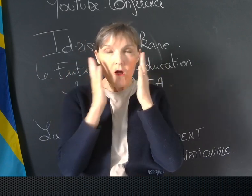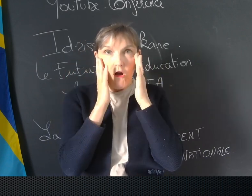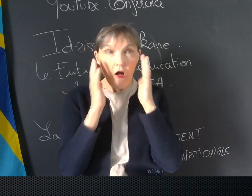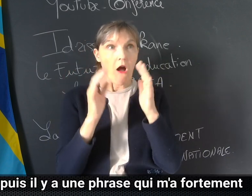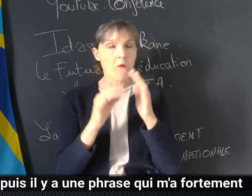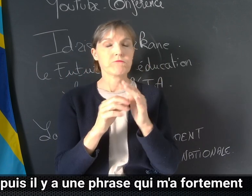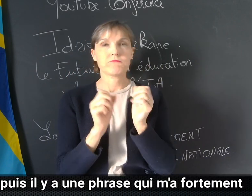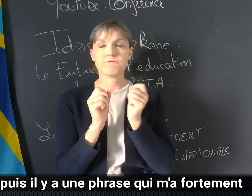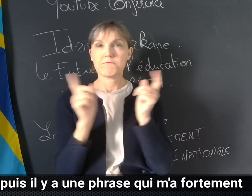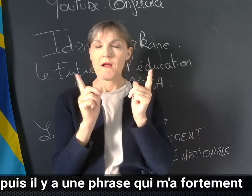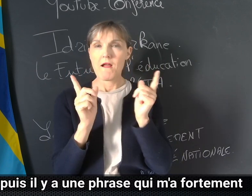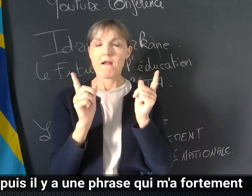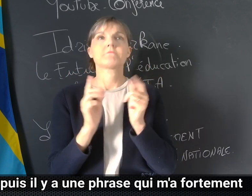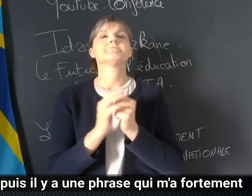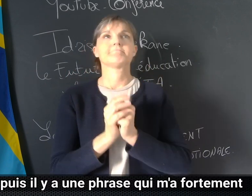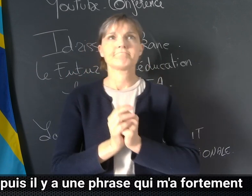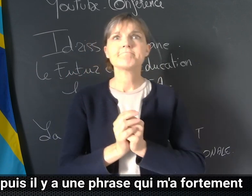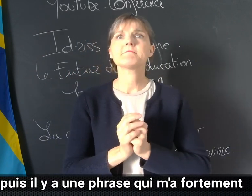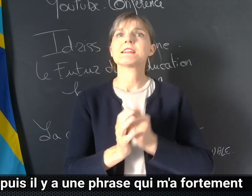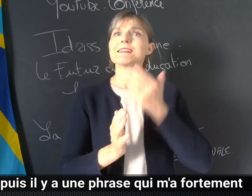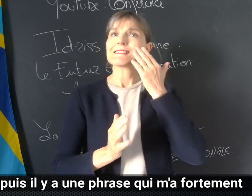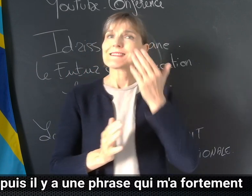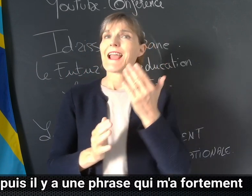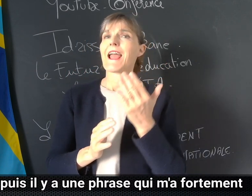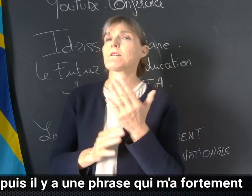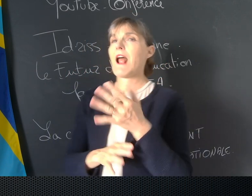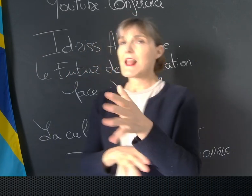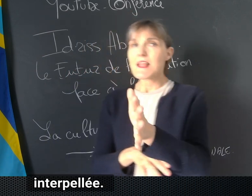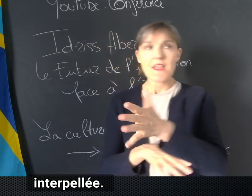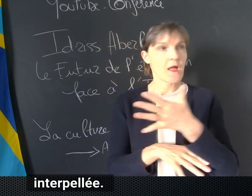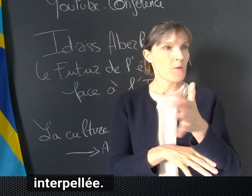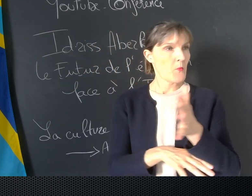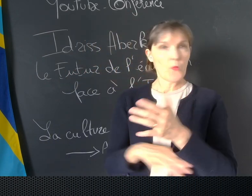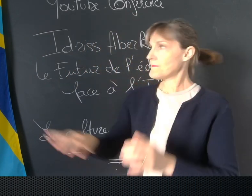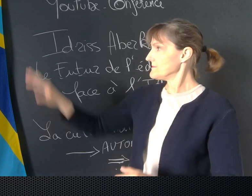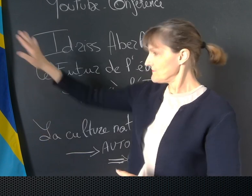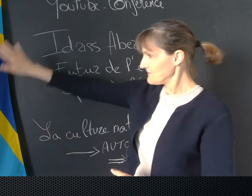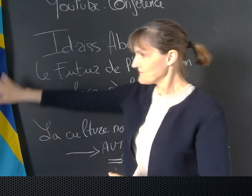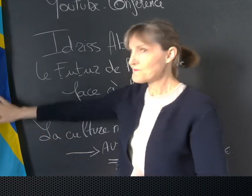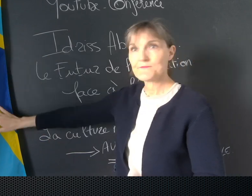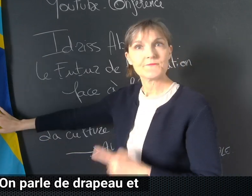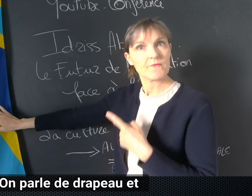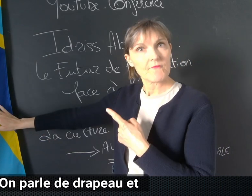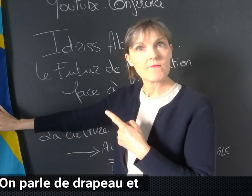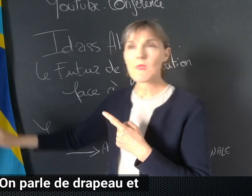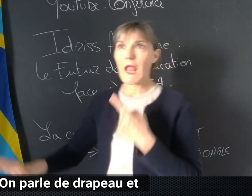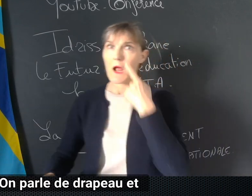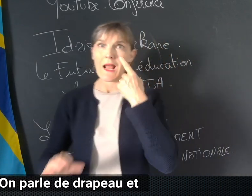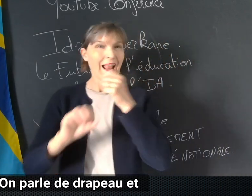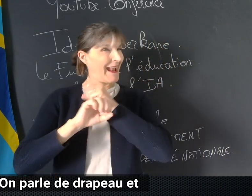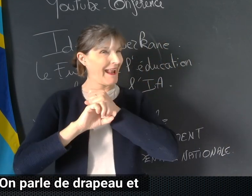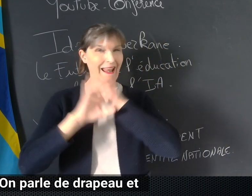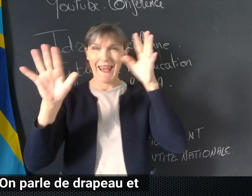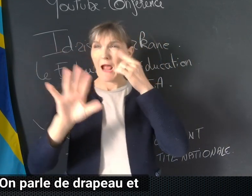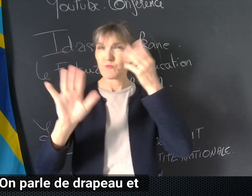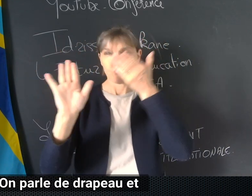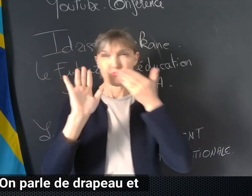Donc j'écoute et puis il y une phrase qui m'a fortement interpellée. On parle de drapeau et